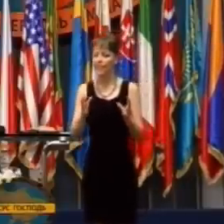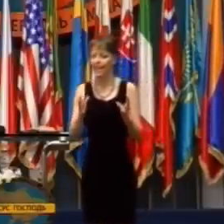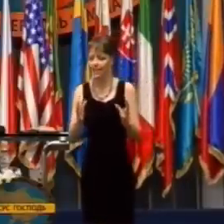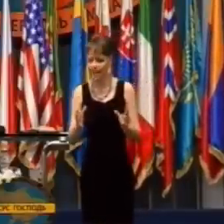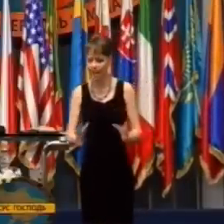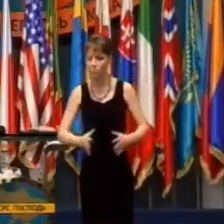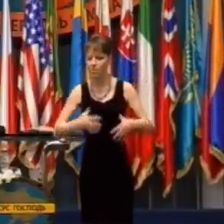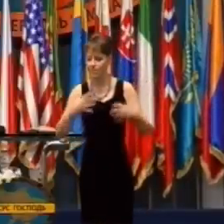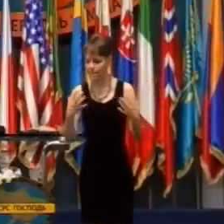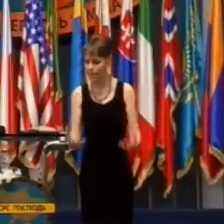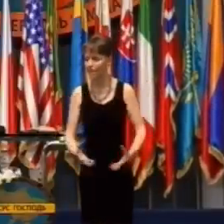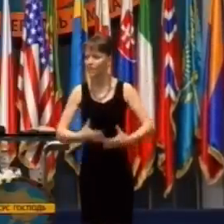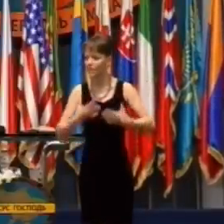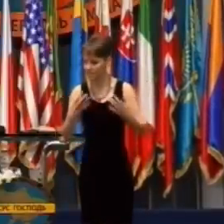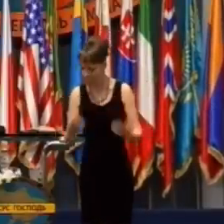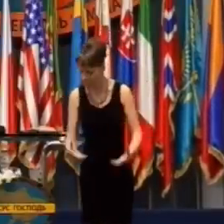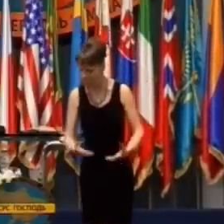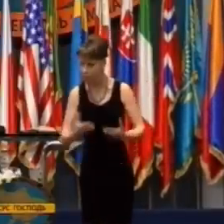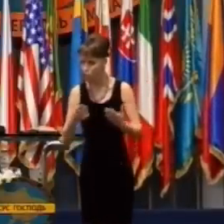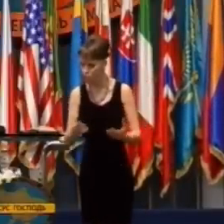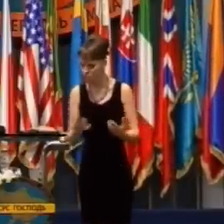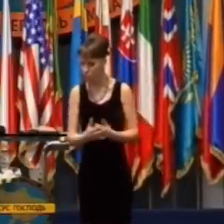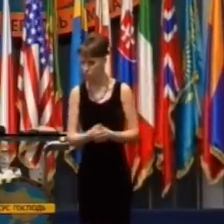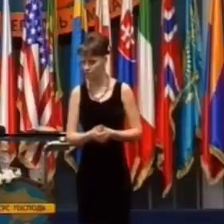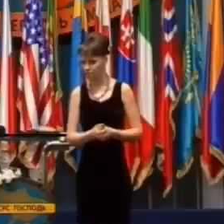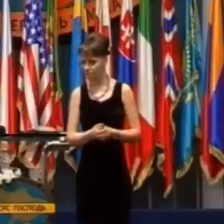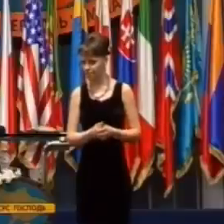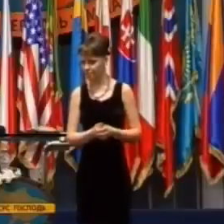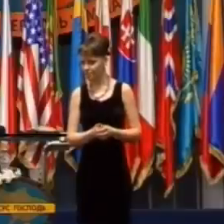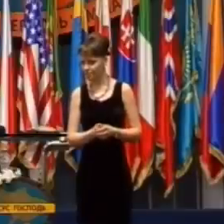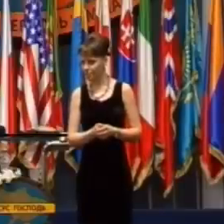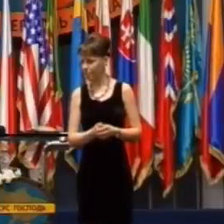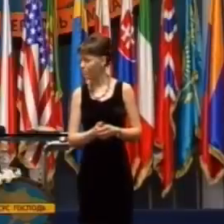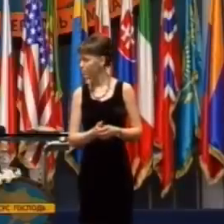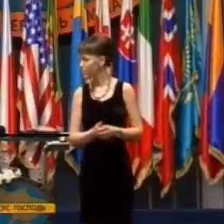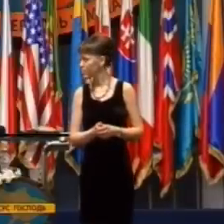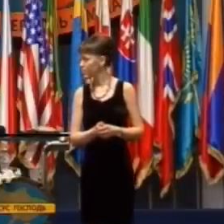Toto je potenciálna energia Ducha Svetého.